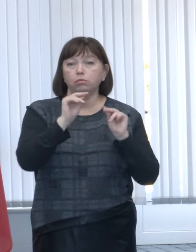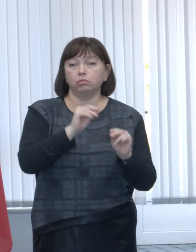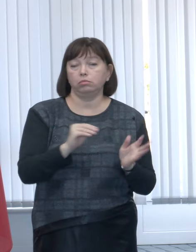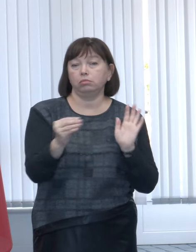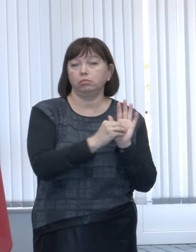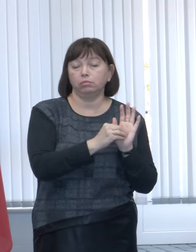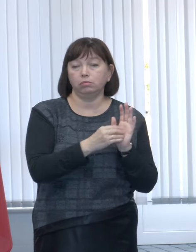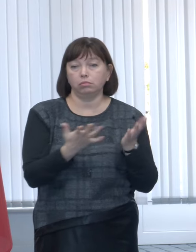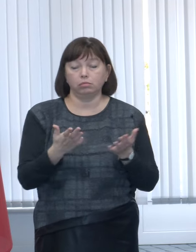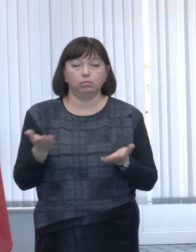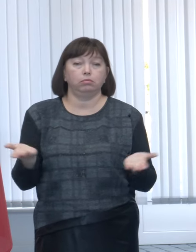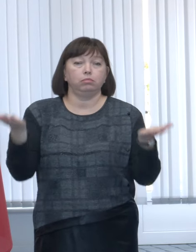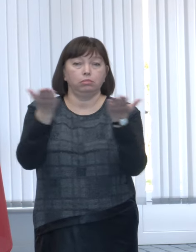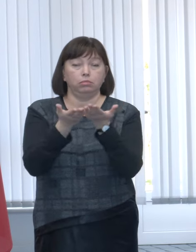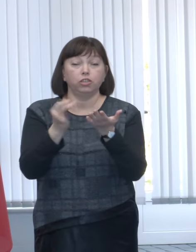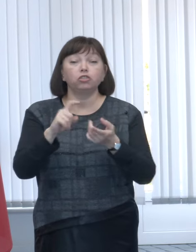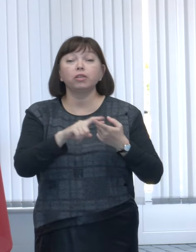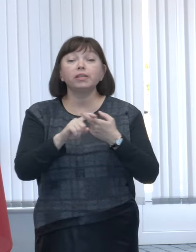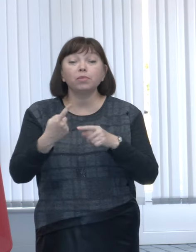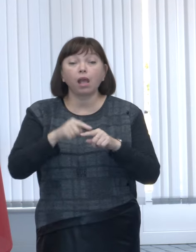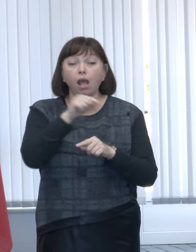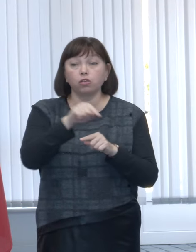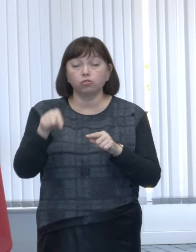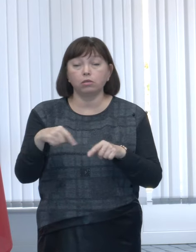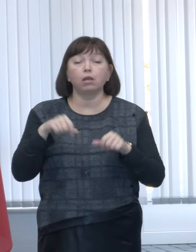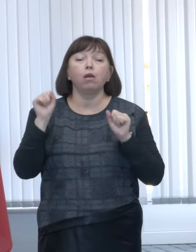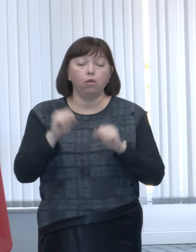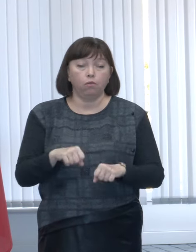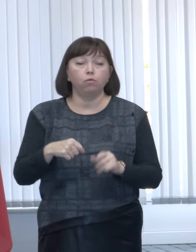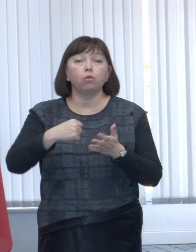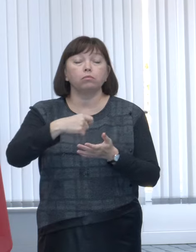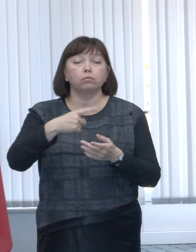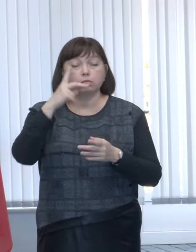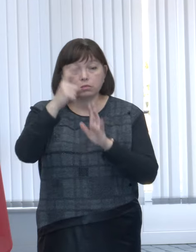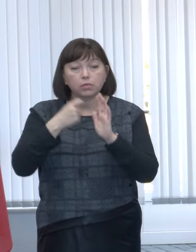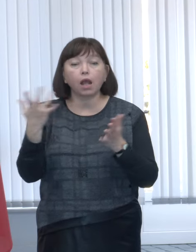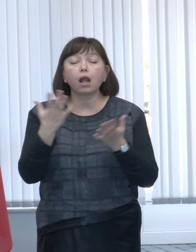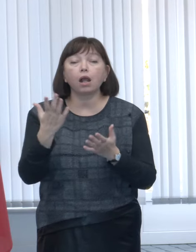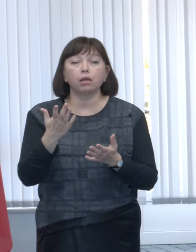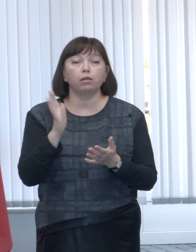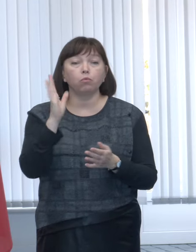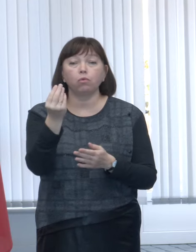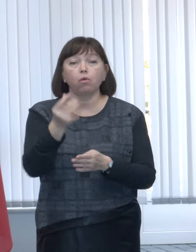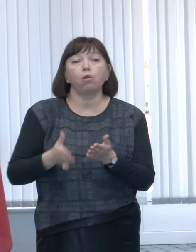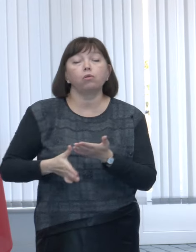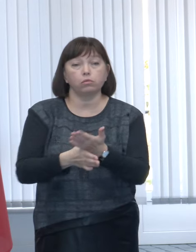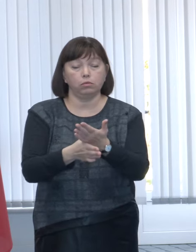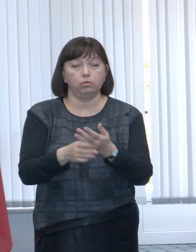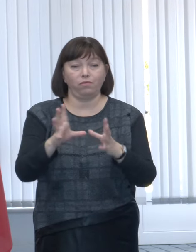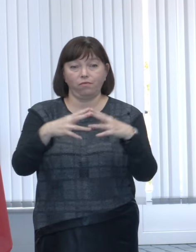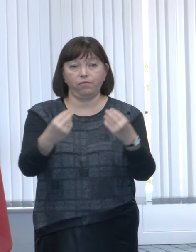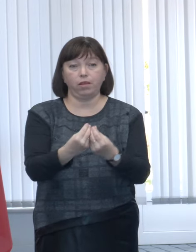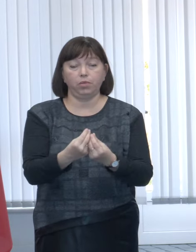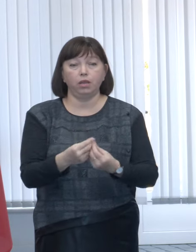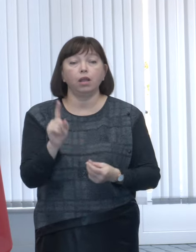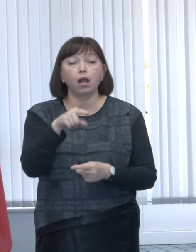de către acea gospodărie și, în dependență de acești factori, vom stabili care este valoarea compensației pentru ca să ajutăm acea familie